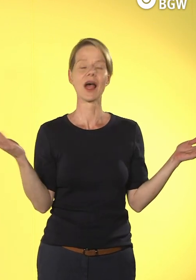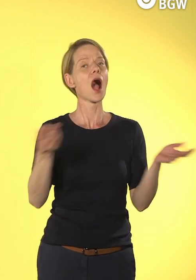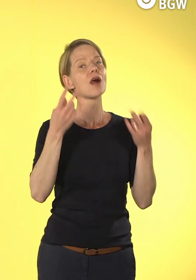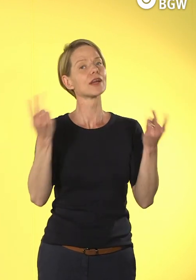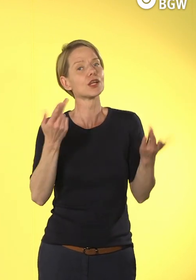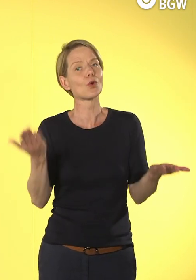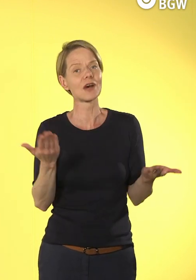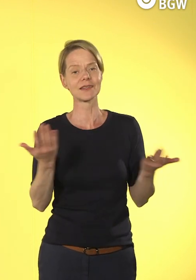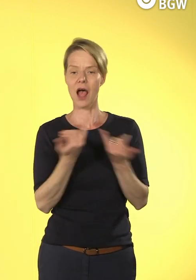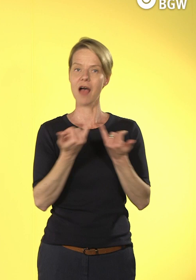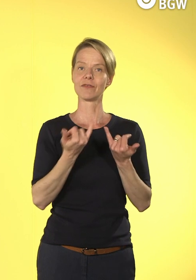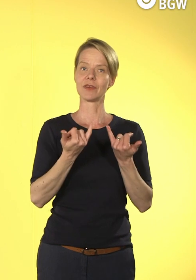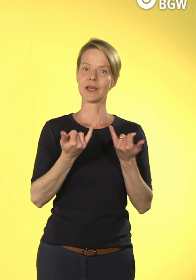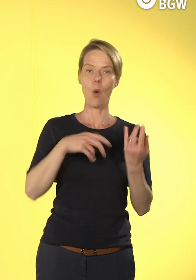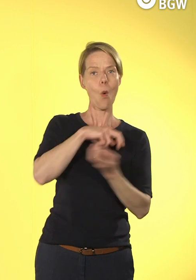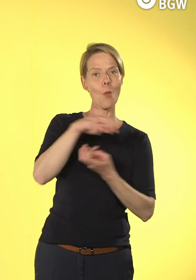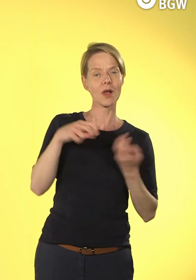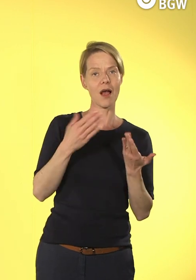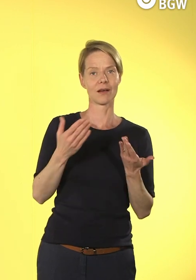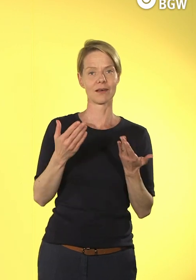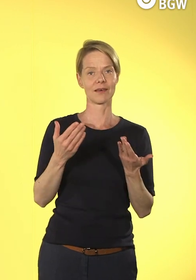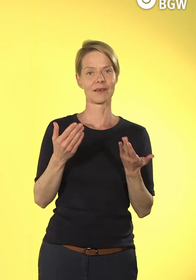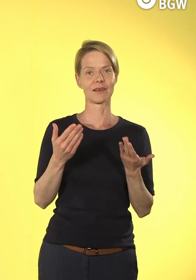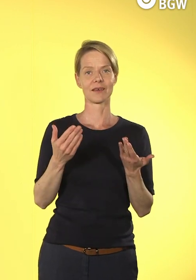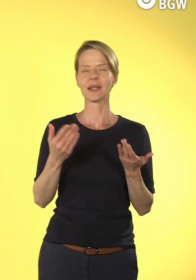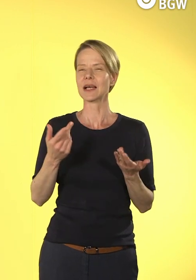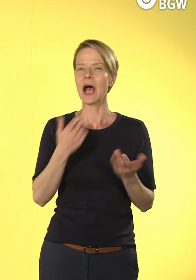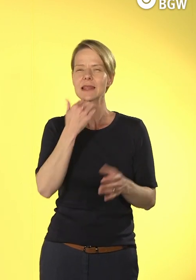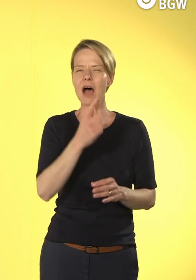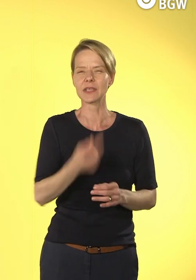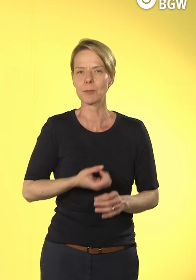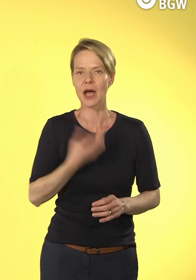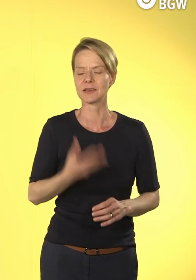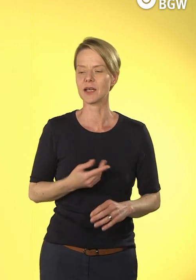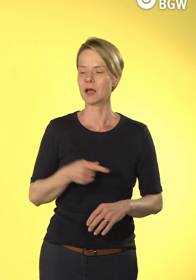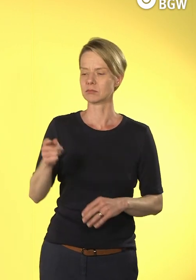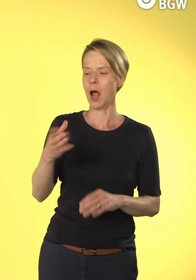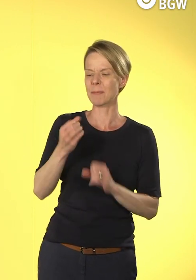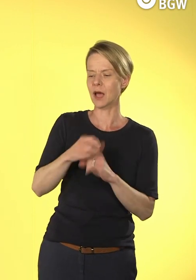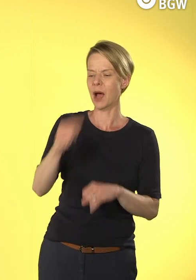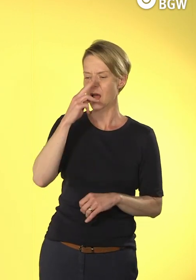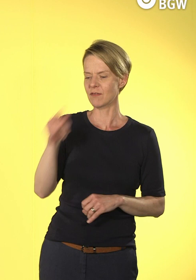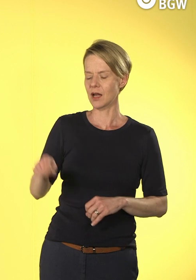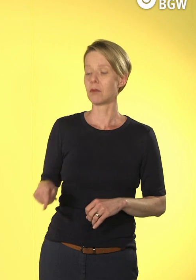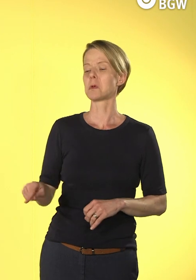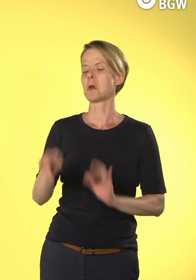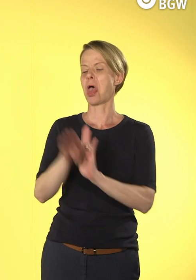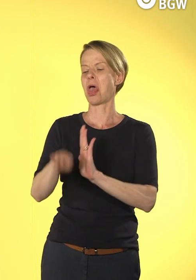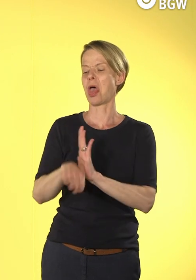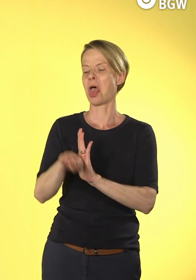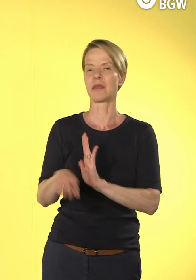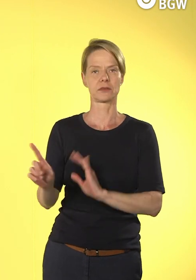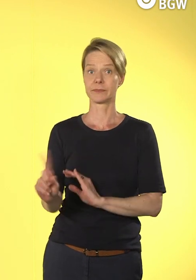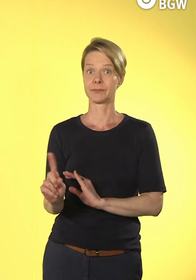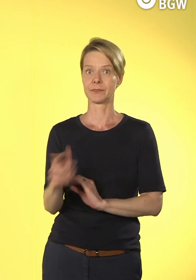eine Offenheit. Und nicht, wenn ich dann einen Fehler mache, dass ich dann irgendwie blamiert werde, dass ich runtergemacht werde, sondern das